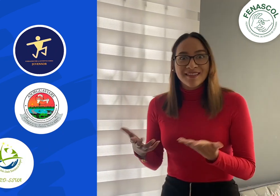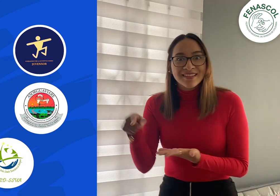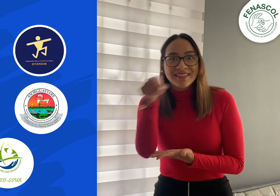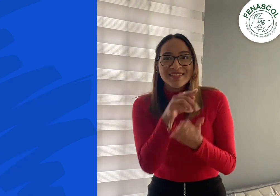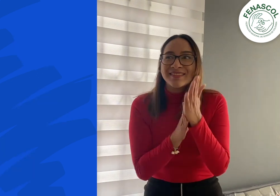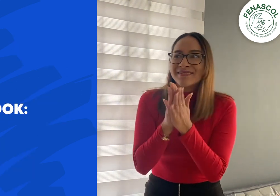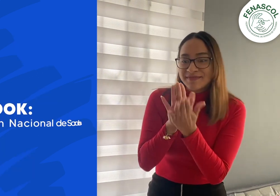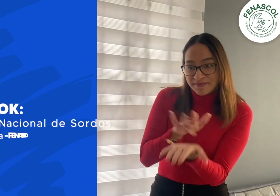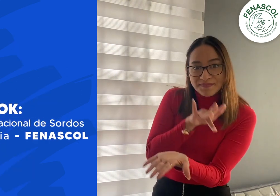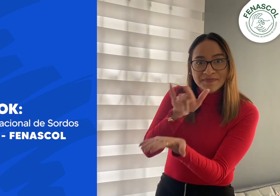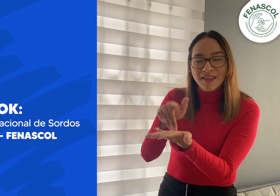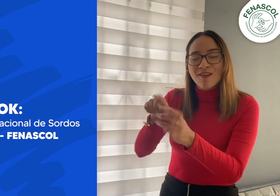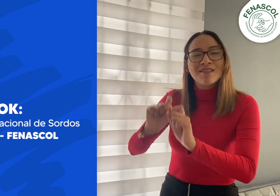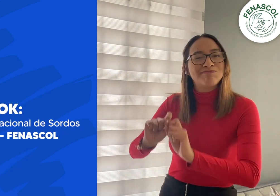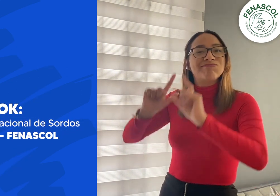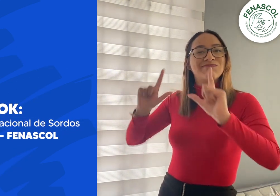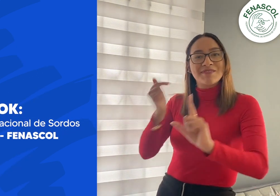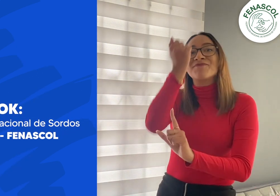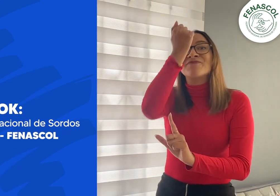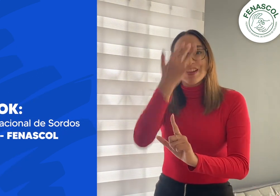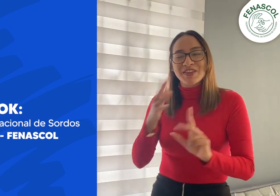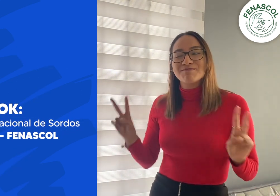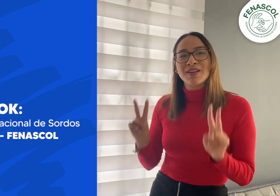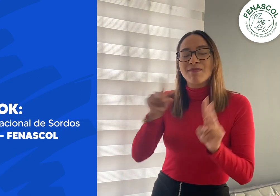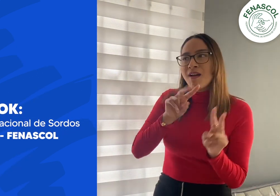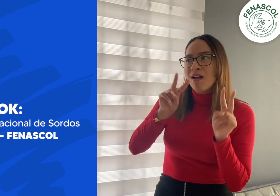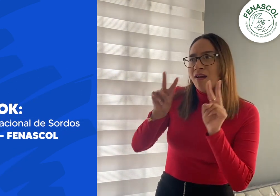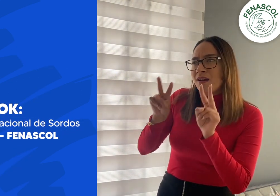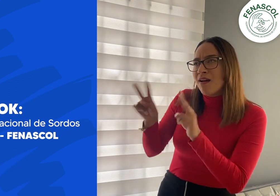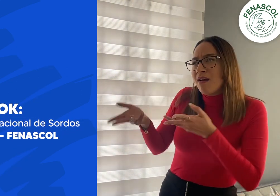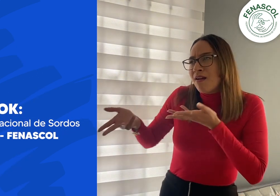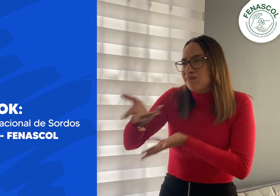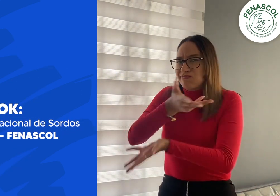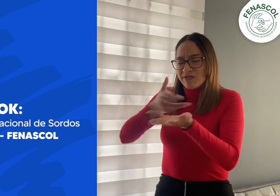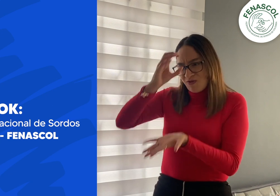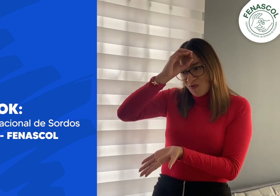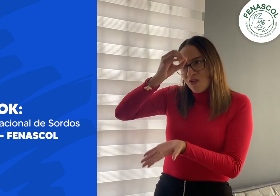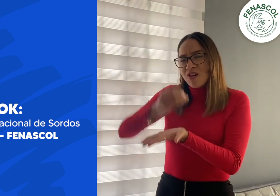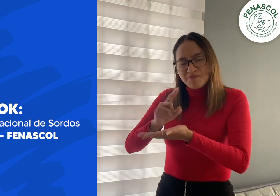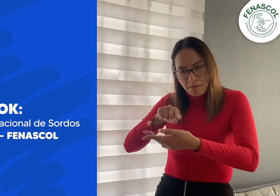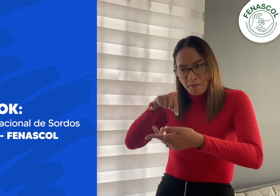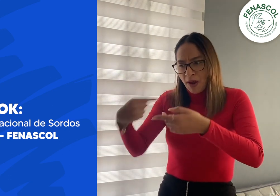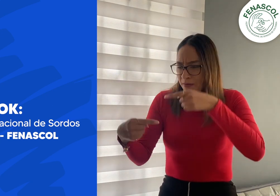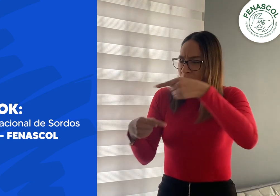Todos muy preparados y conectados al Facebook de Fenascol, donde podrán dejar todos sus comentarios.